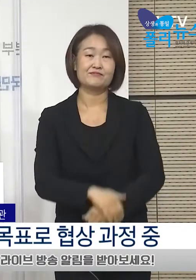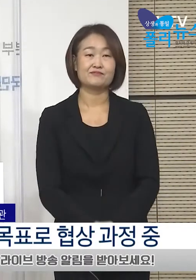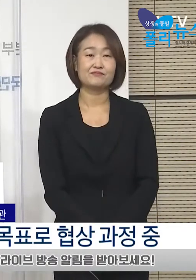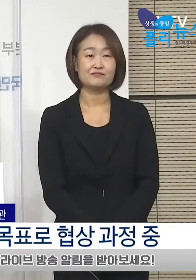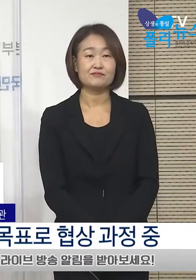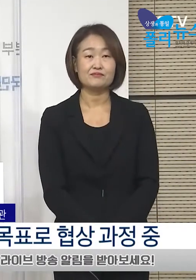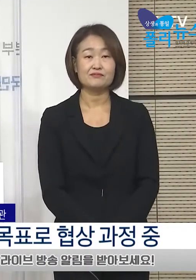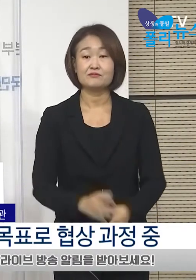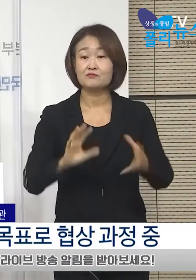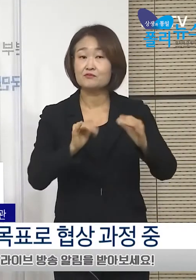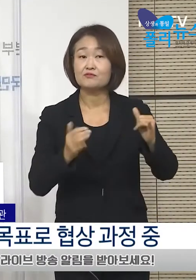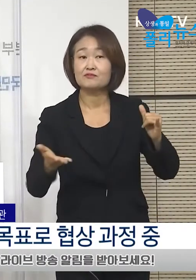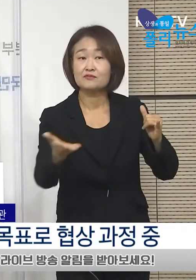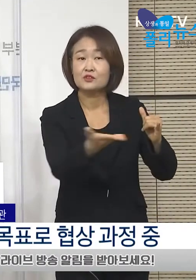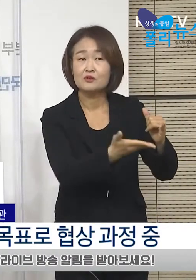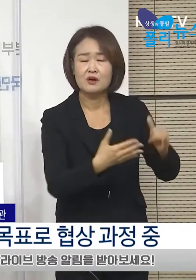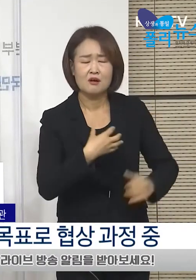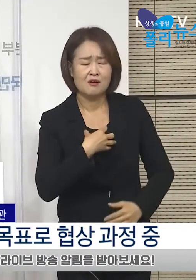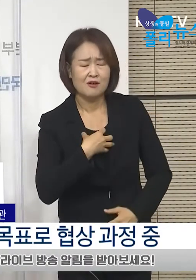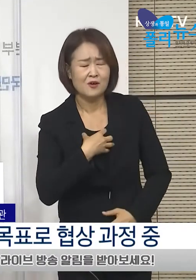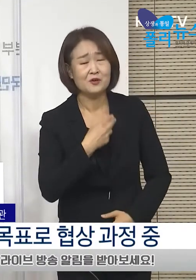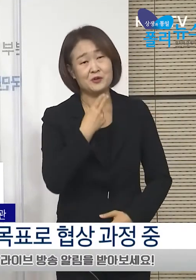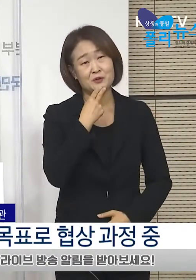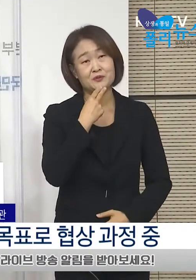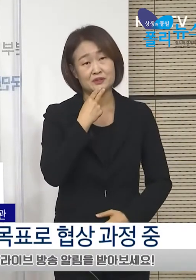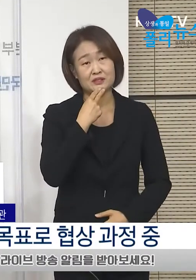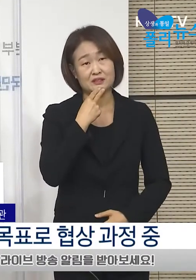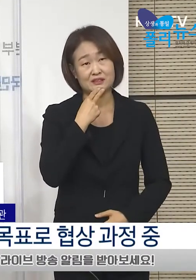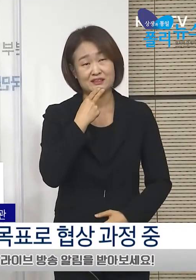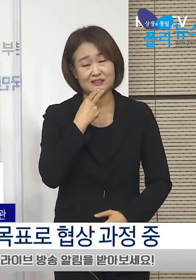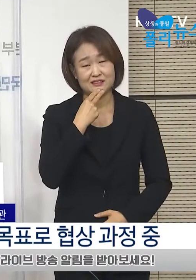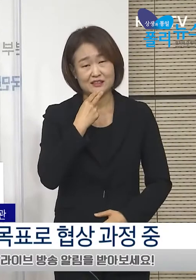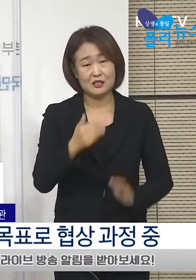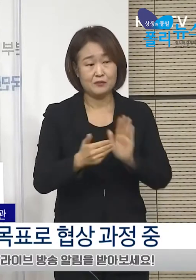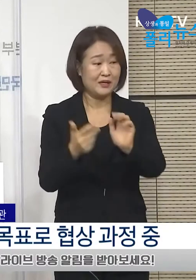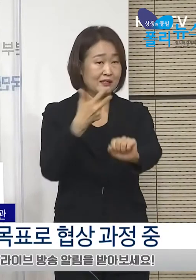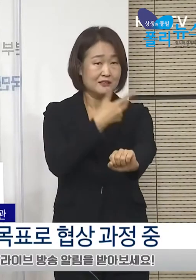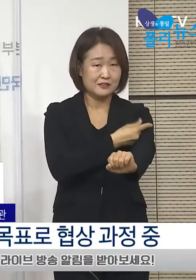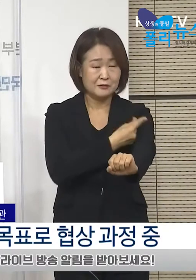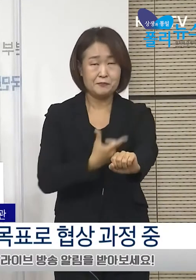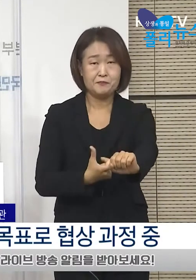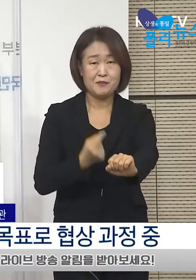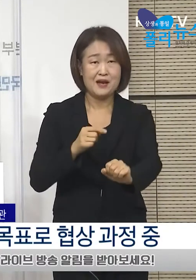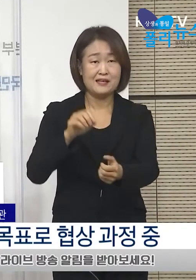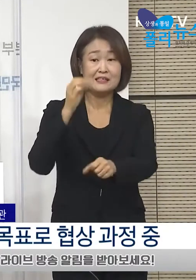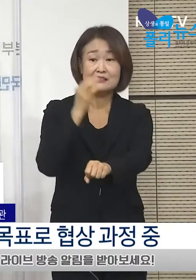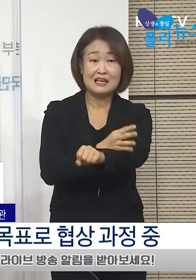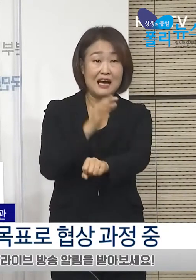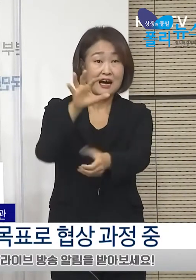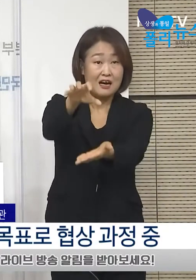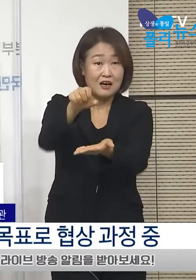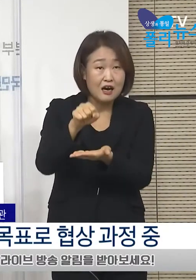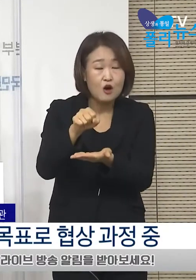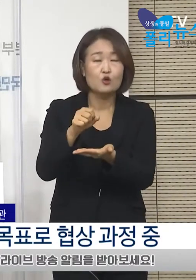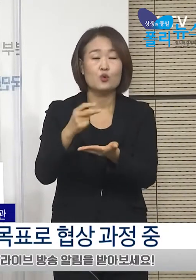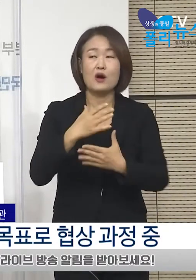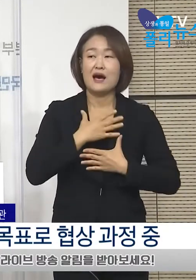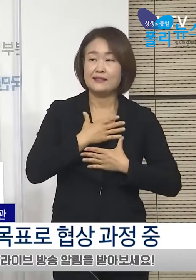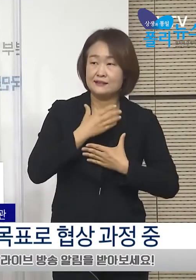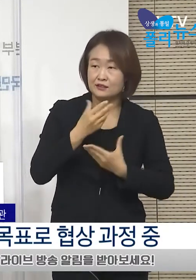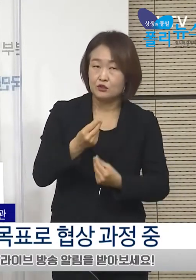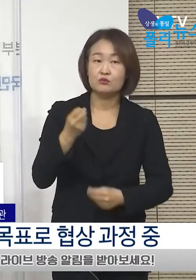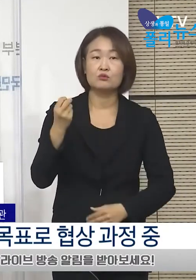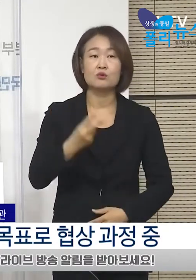정부도 국민들께서 걱정하지 않도록 백신의 원활한 확보와 함께 안전성 검증과